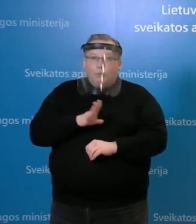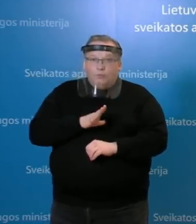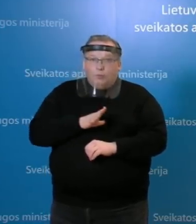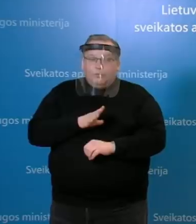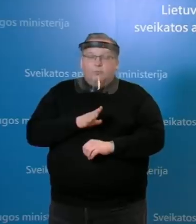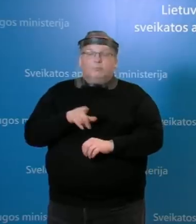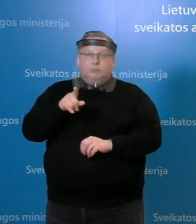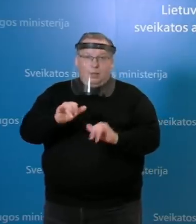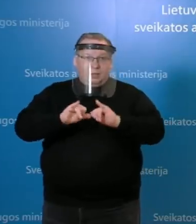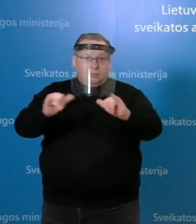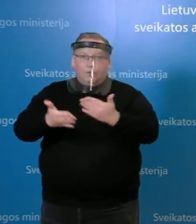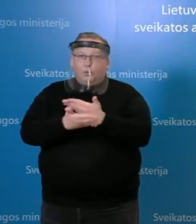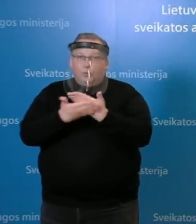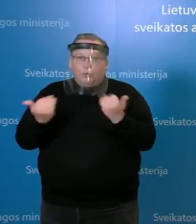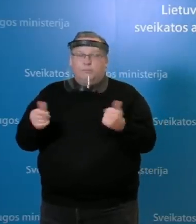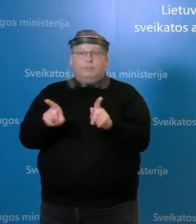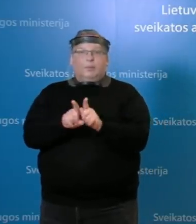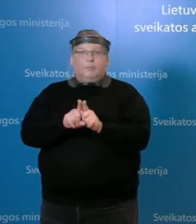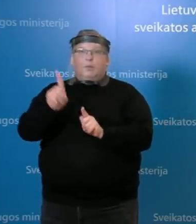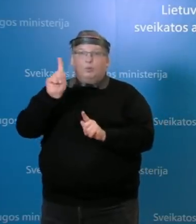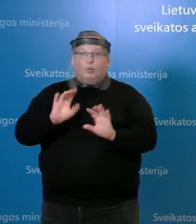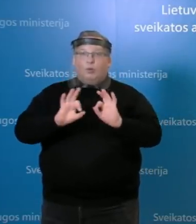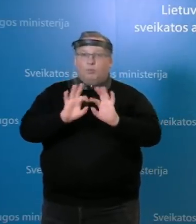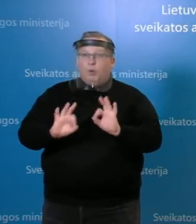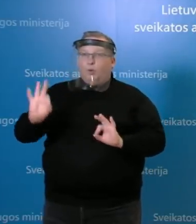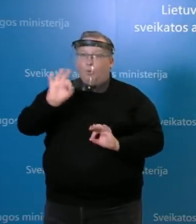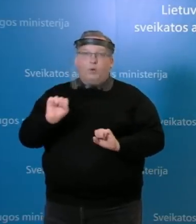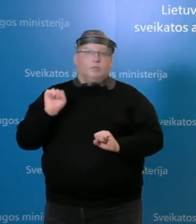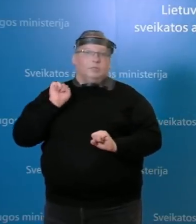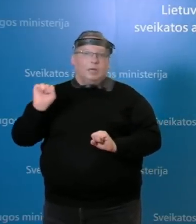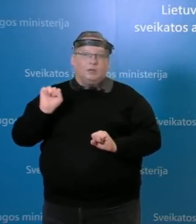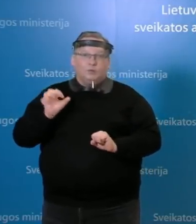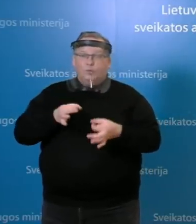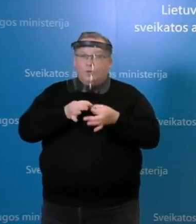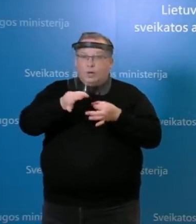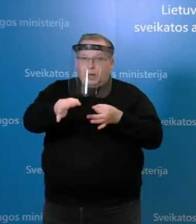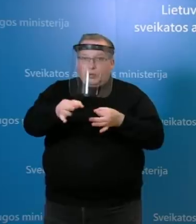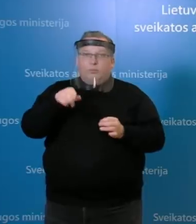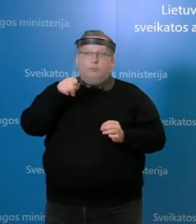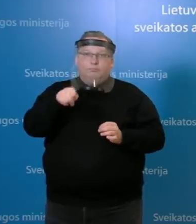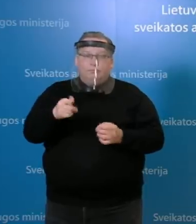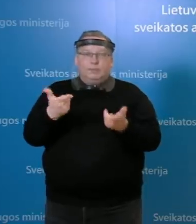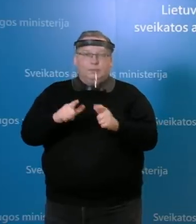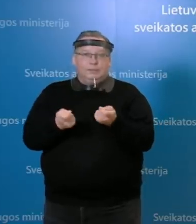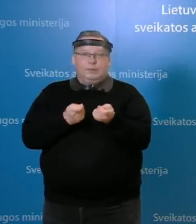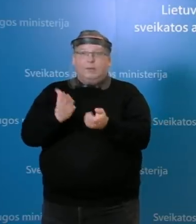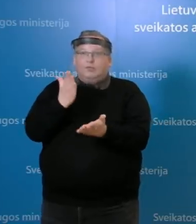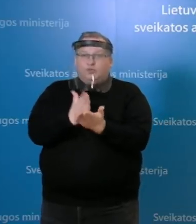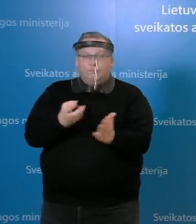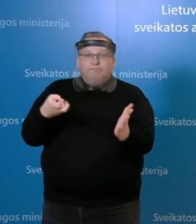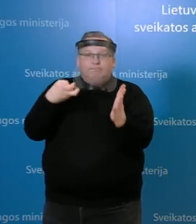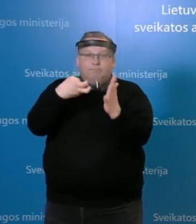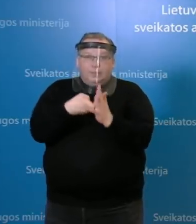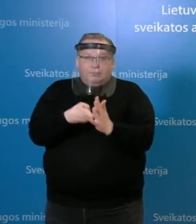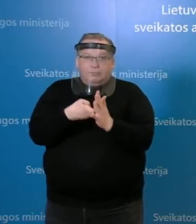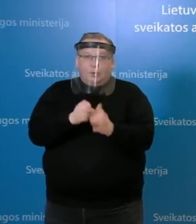dėl to ir neplito. Kitas dalykas taip pat norėčiau pakomentuoti dėl Zarasų rajono, kadangi vis dėl to šioje savivaldybėje yra registruotas